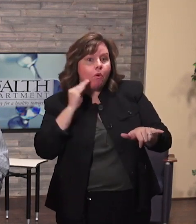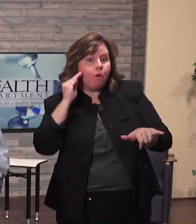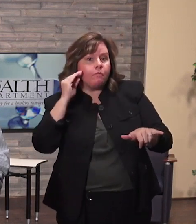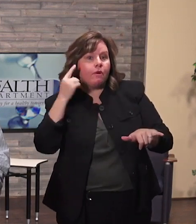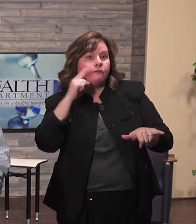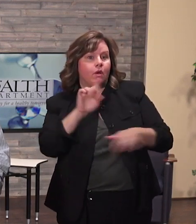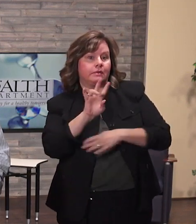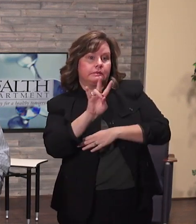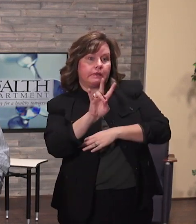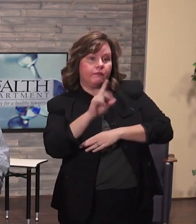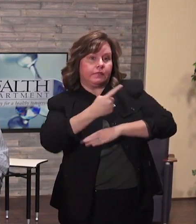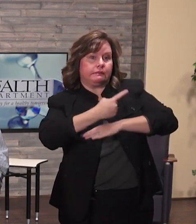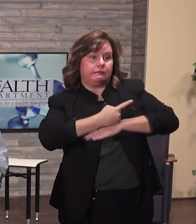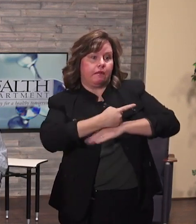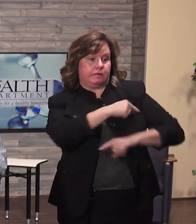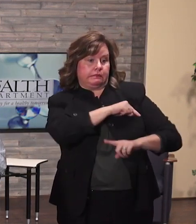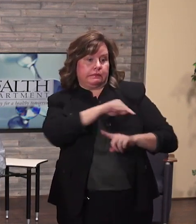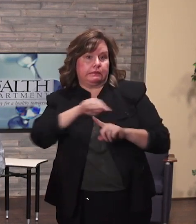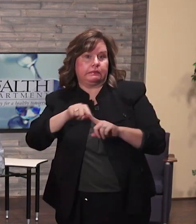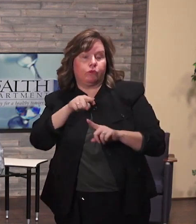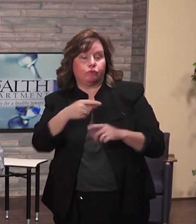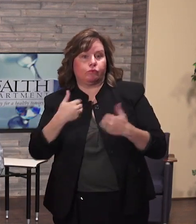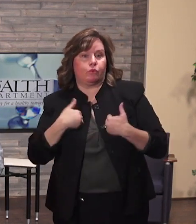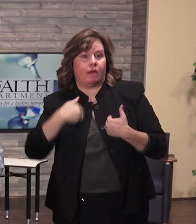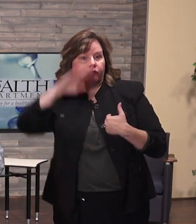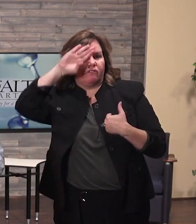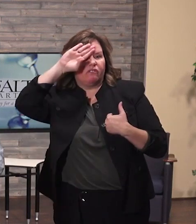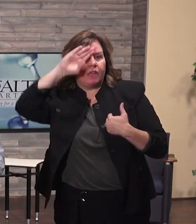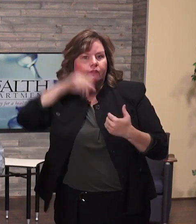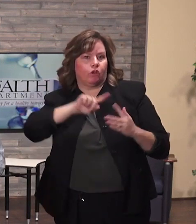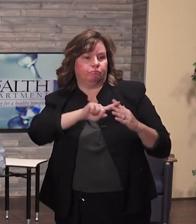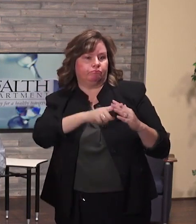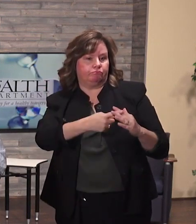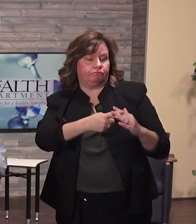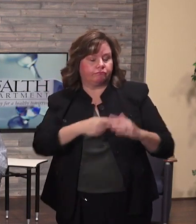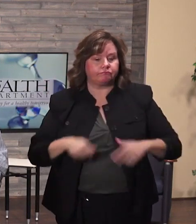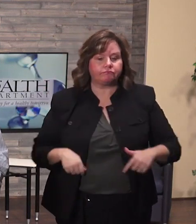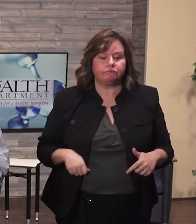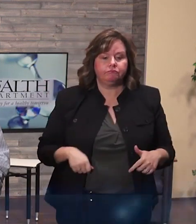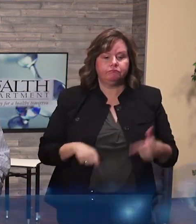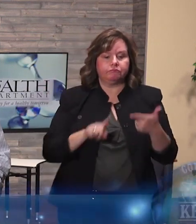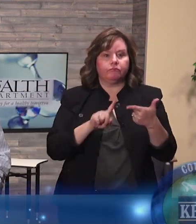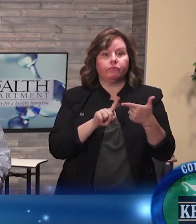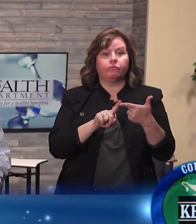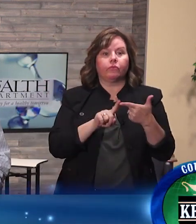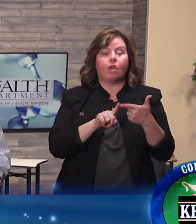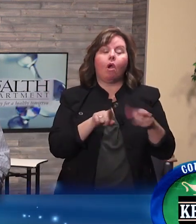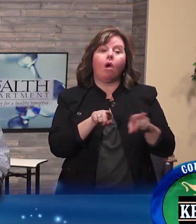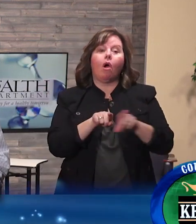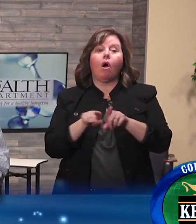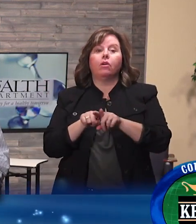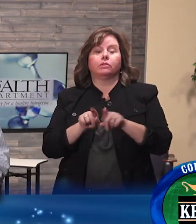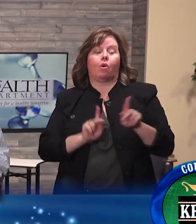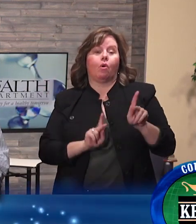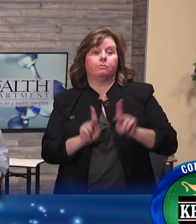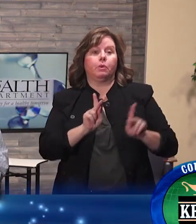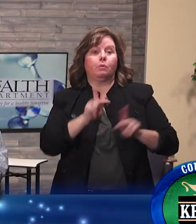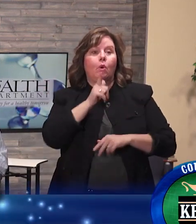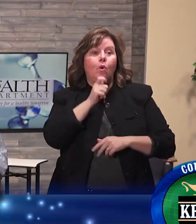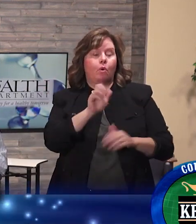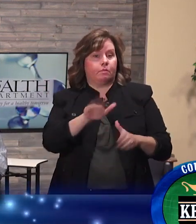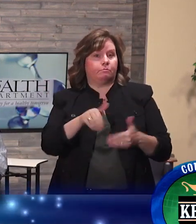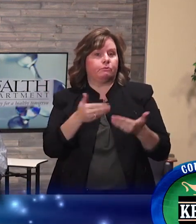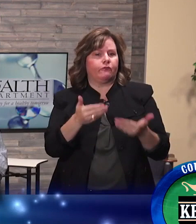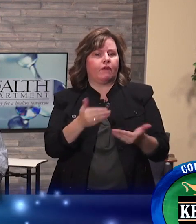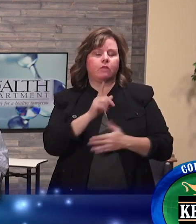ibroprofeno o motrin durante al menos 72 horas y al menos siete días desde el